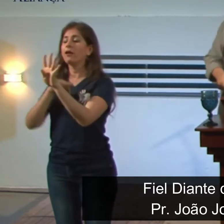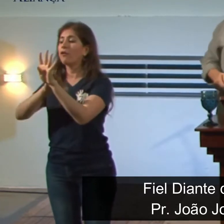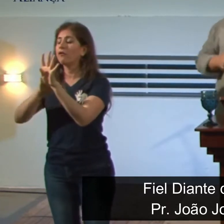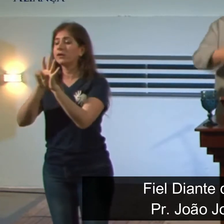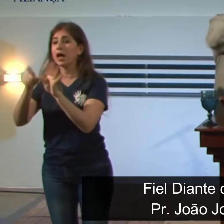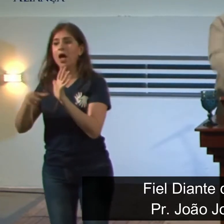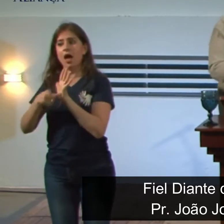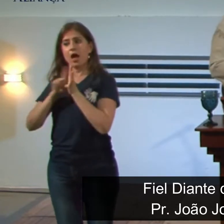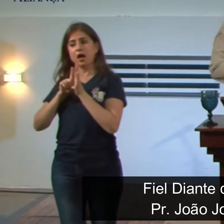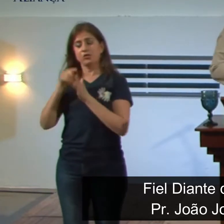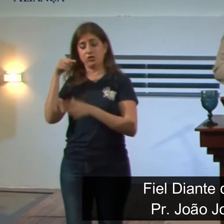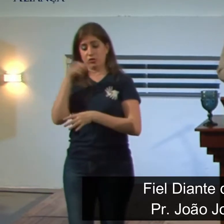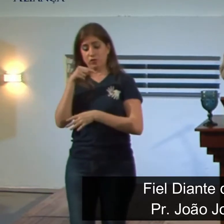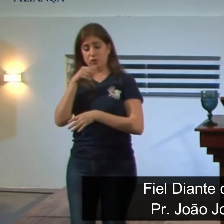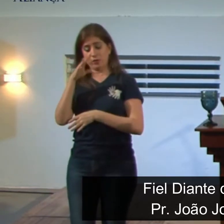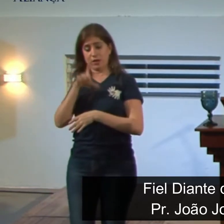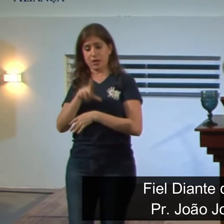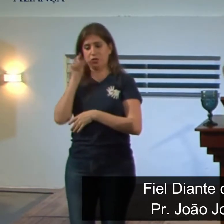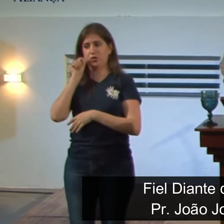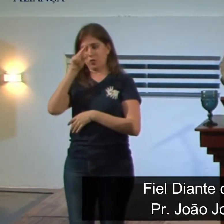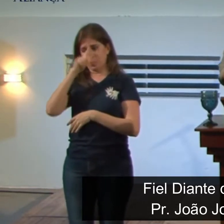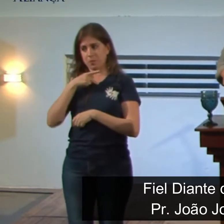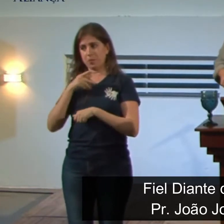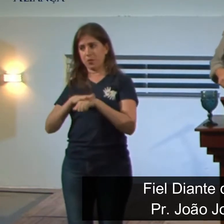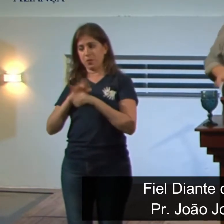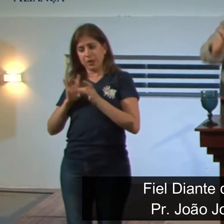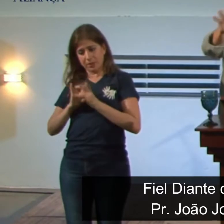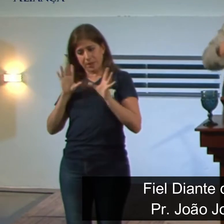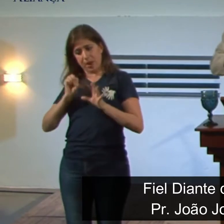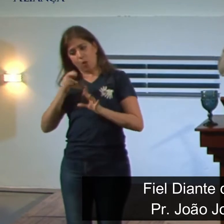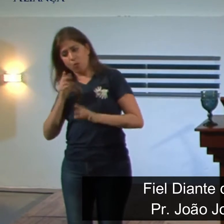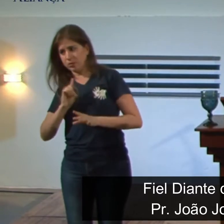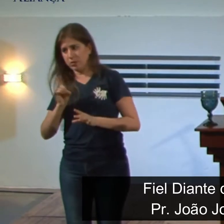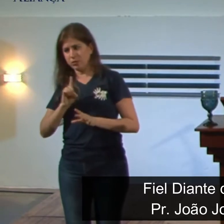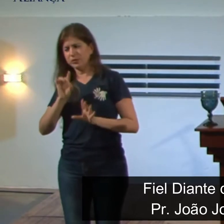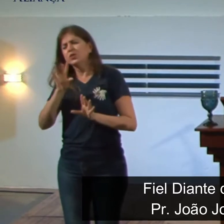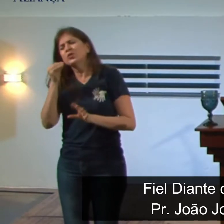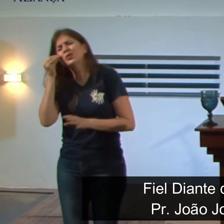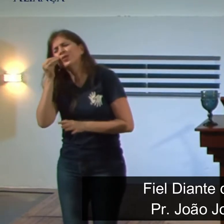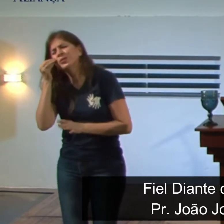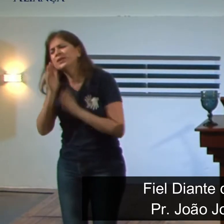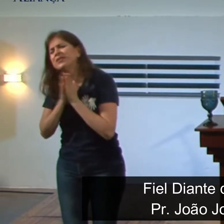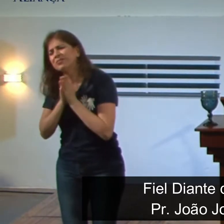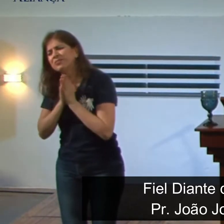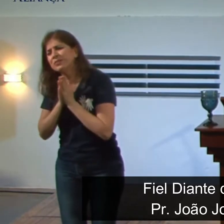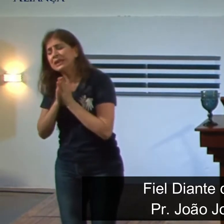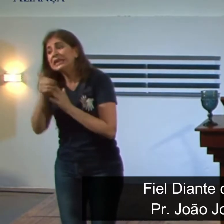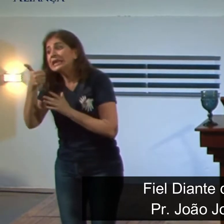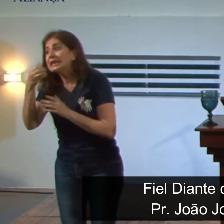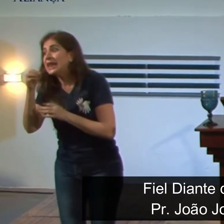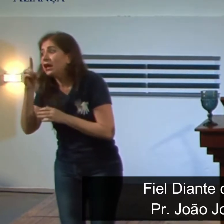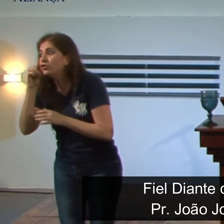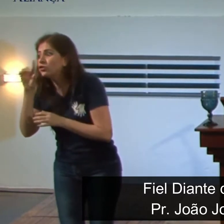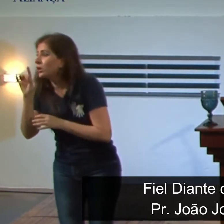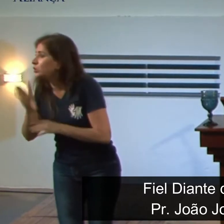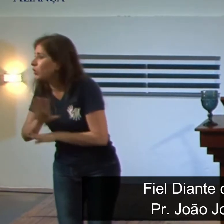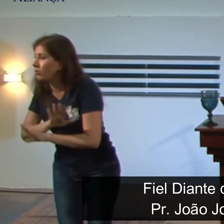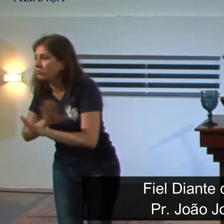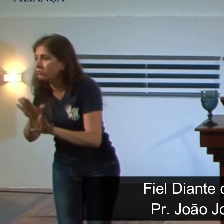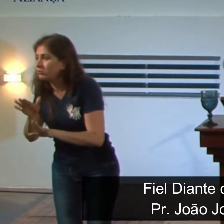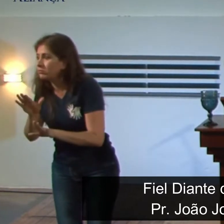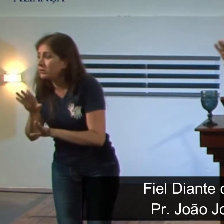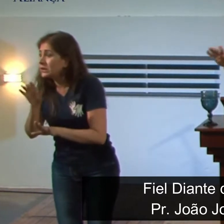decidir, antes de você decidir, na verdade, que a decisão estava com ele, vamos fazer uma experiência. durante dez dias só. Dez dias não dá para morrer.